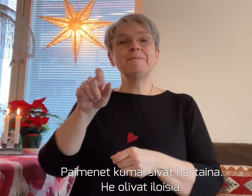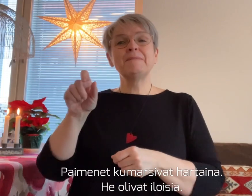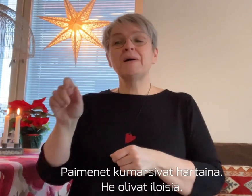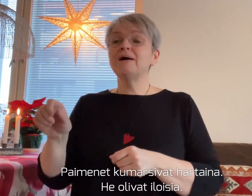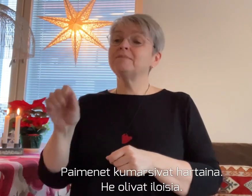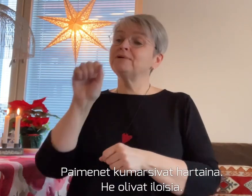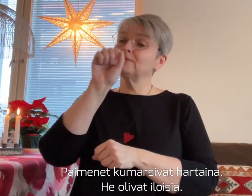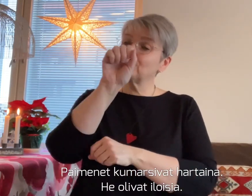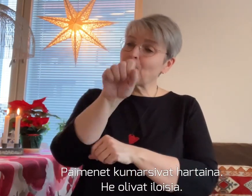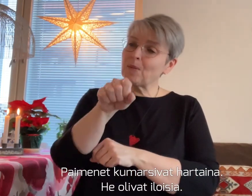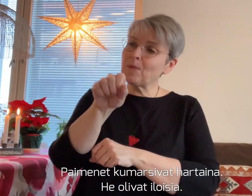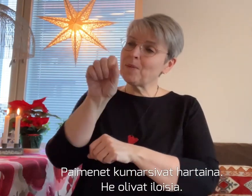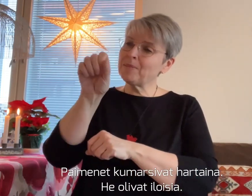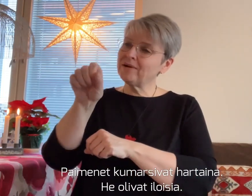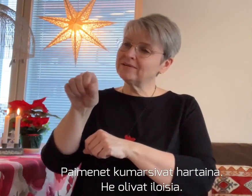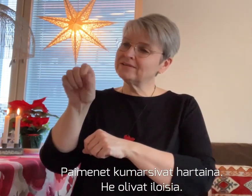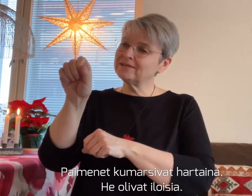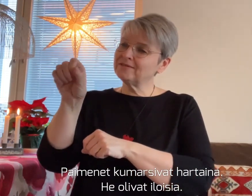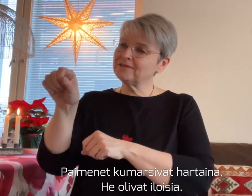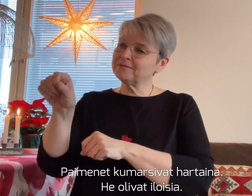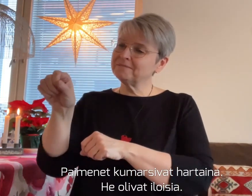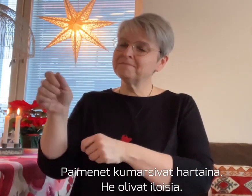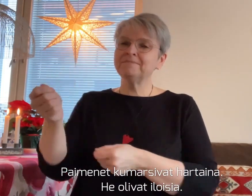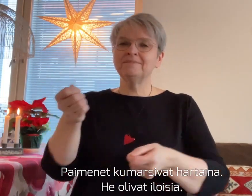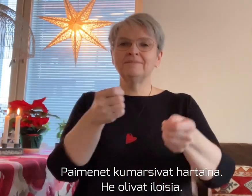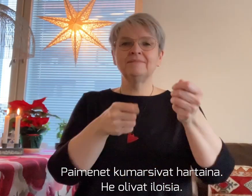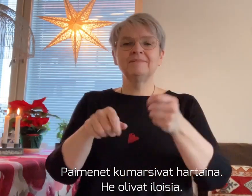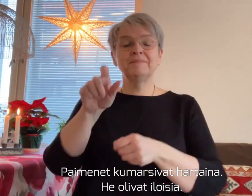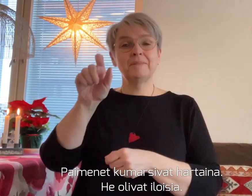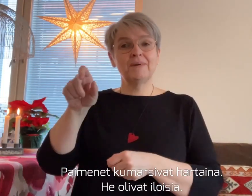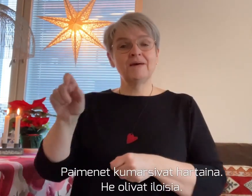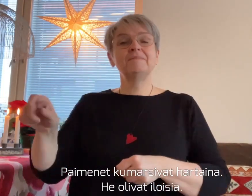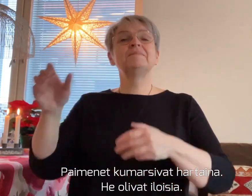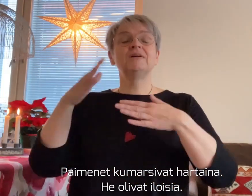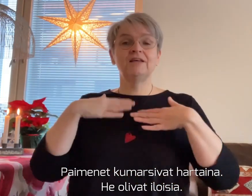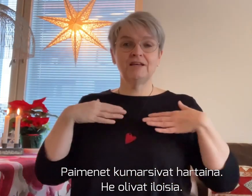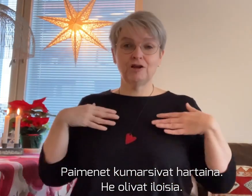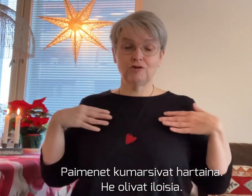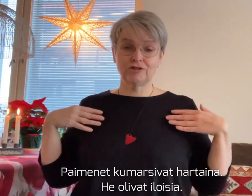Paimenet kumarsivat hartaina. He olivat iloisia.